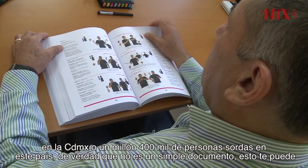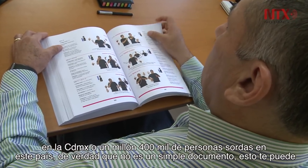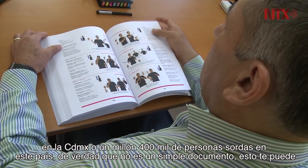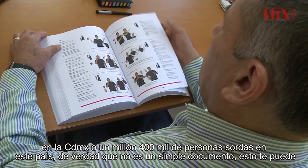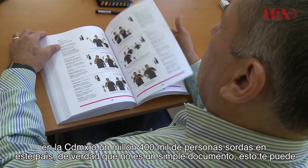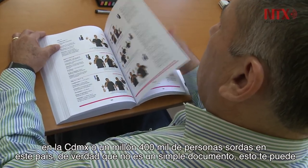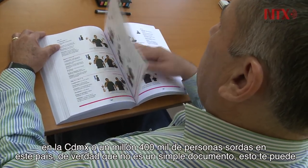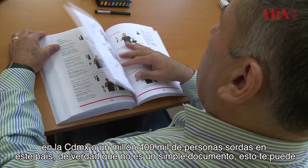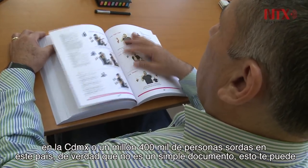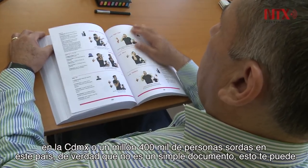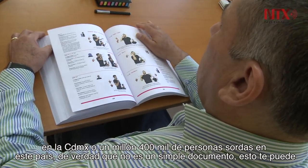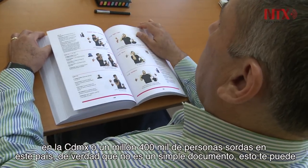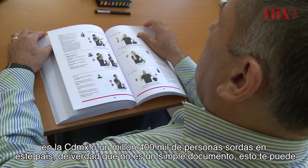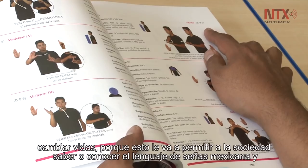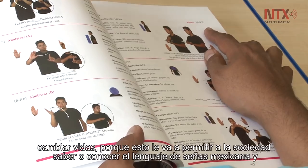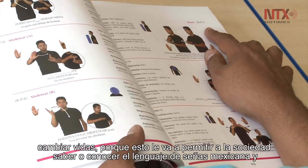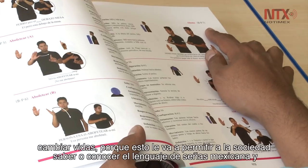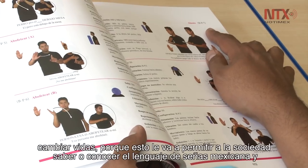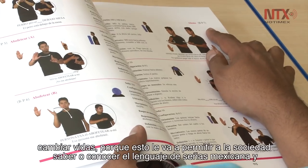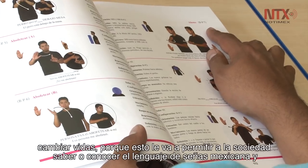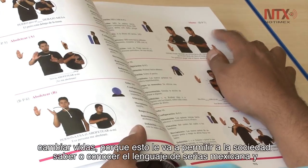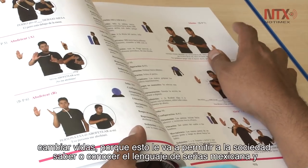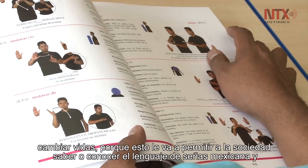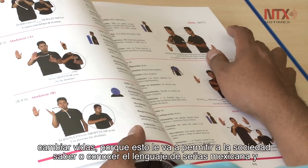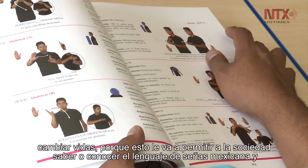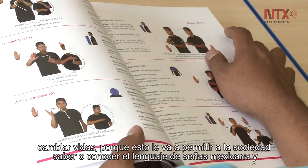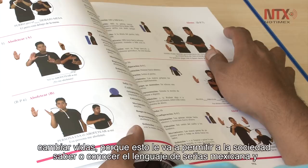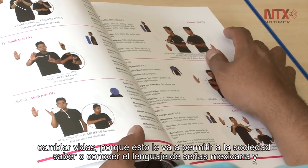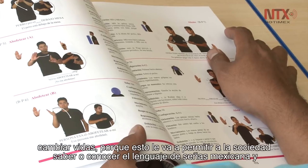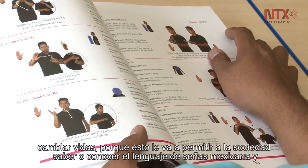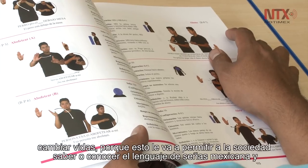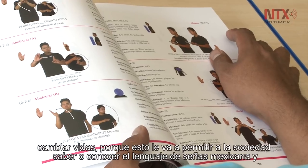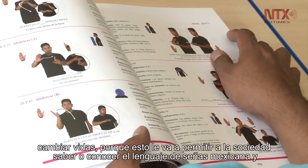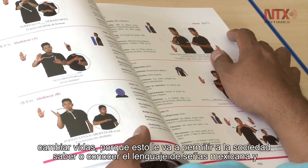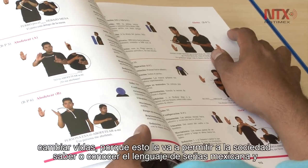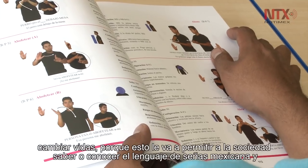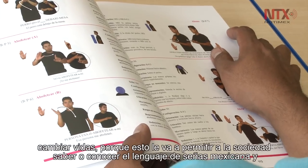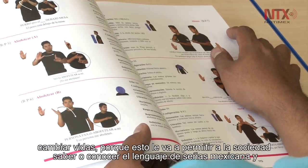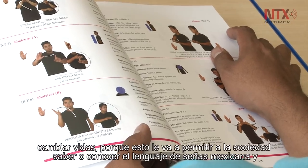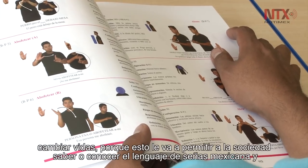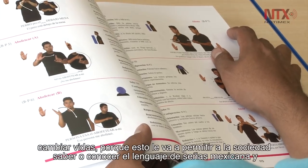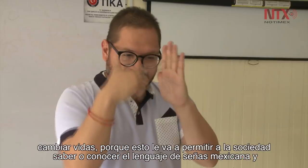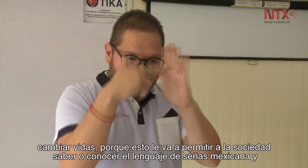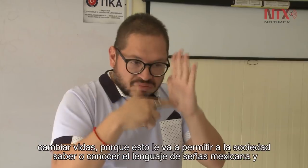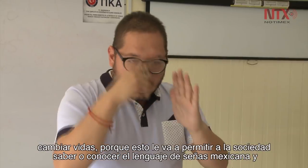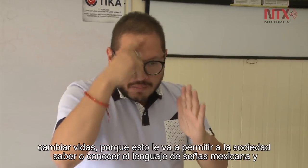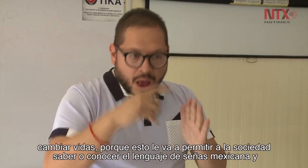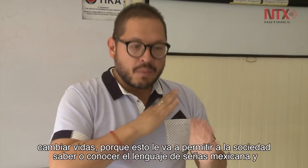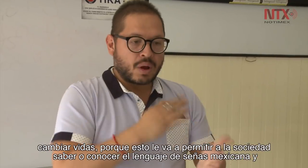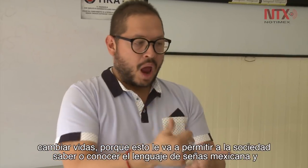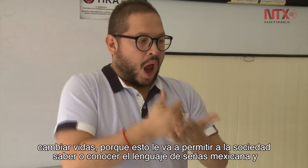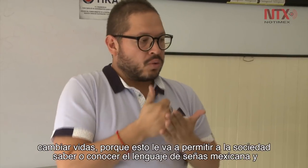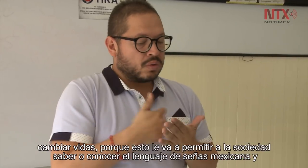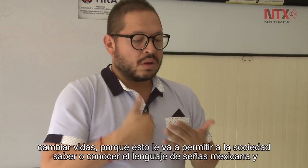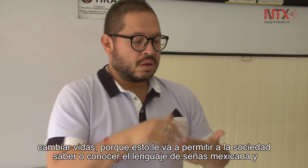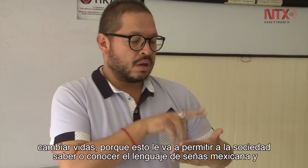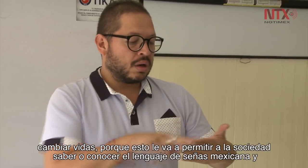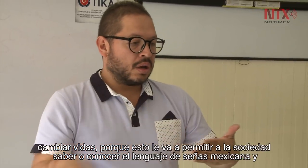documento. Esto te puede cambiar vidas porque esto le va a permitir a la sociedad saber o conocer la lengua de señas mexicana